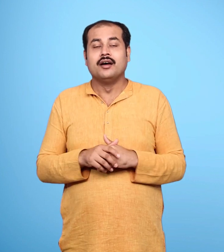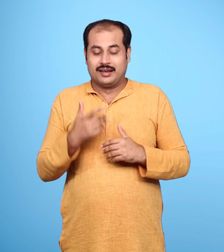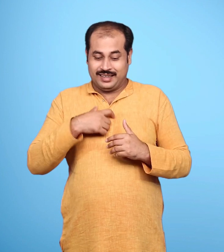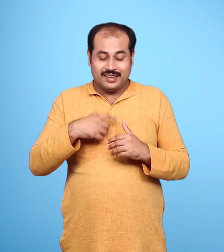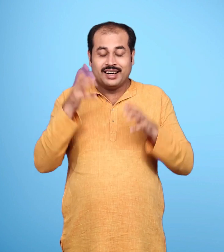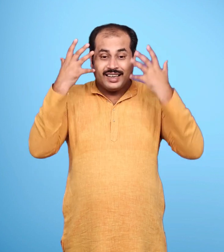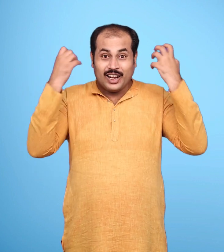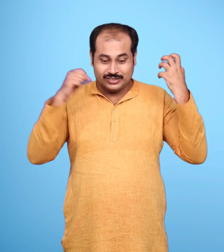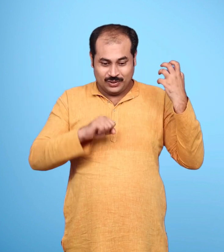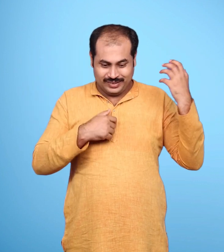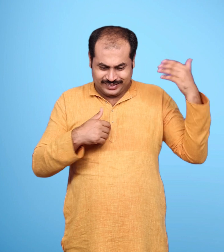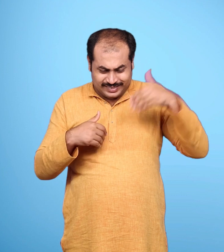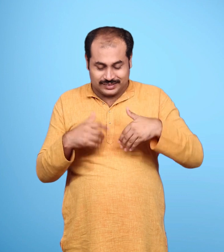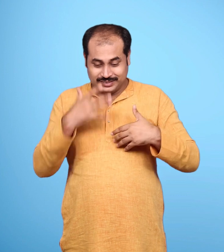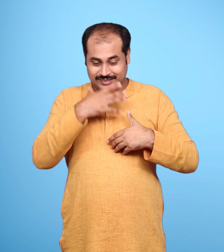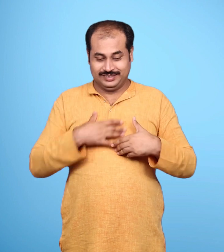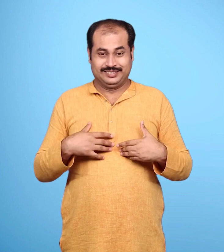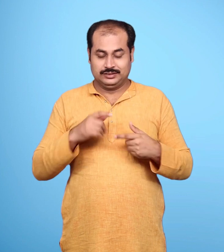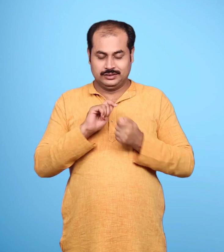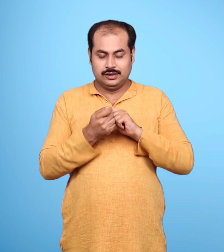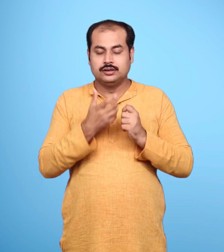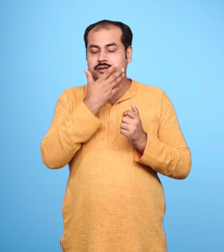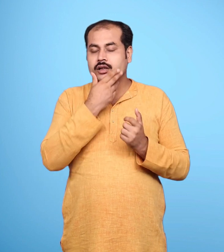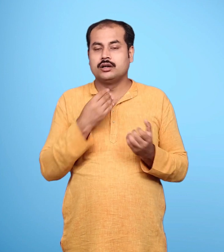तपस्वियों जैसा जटा जूट वैसे ही वरस्त्र